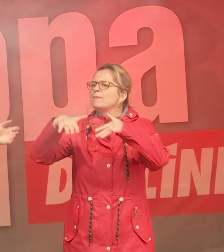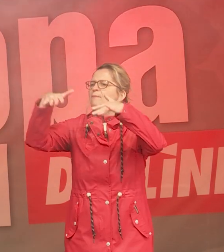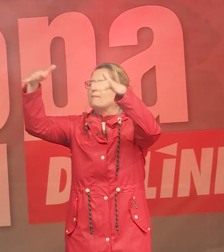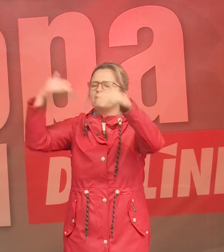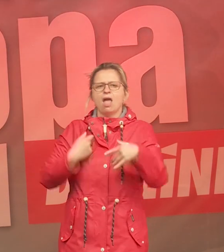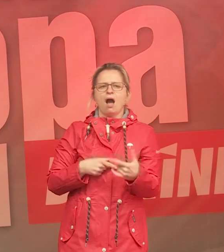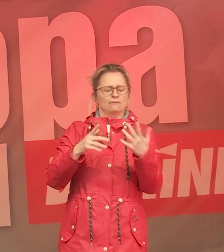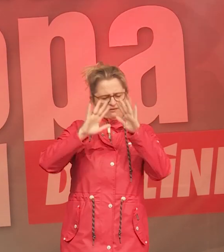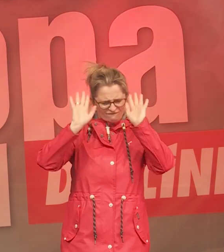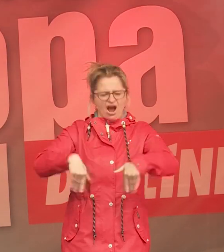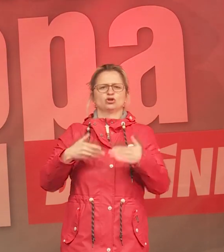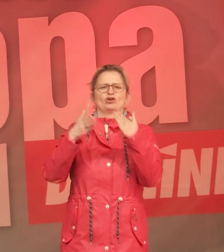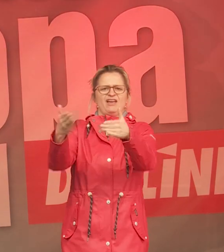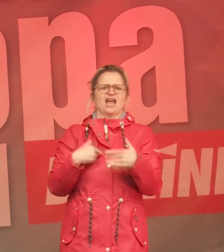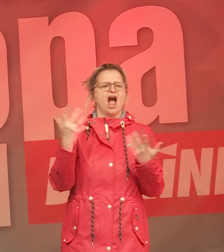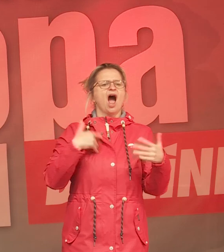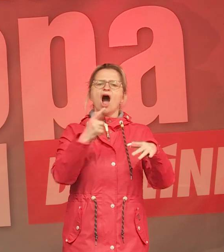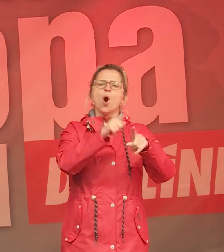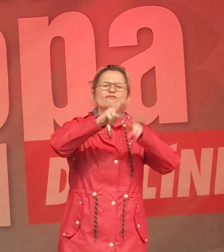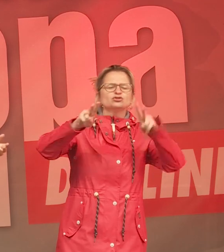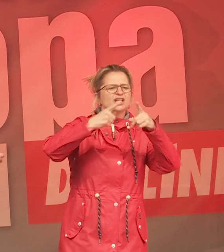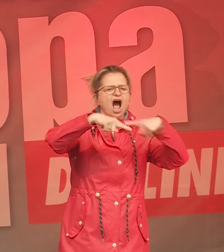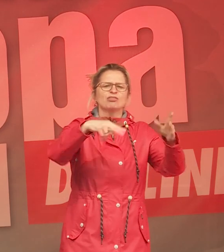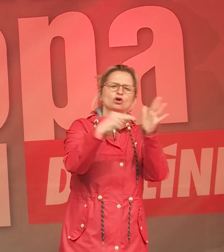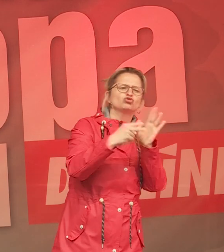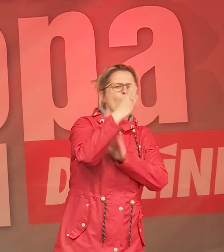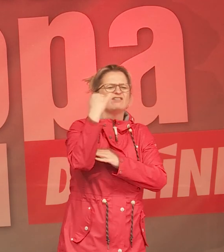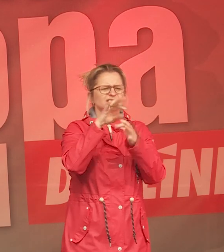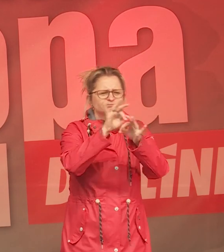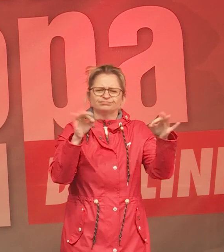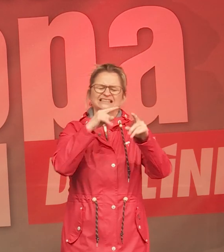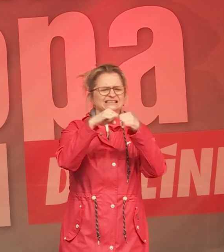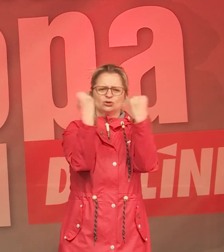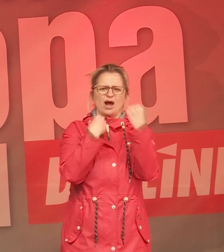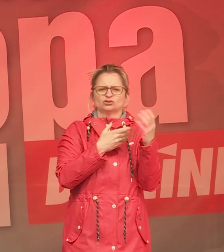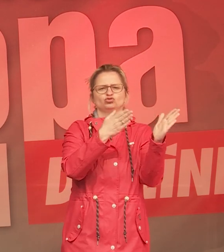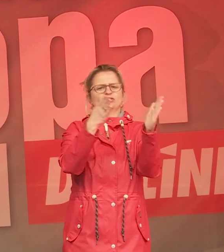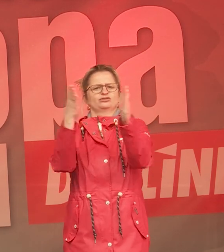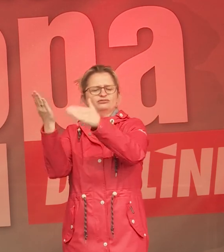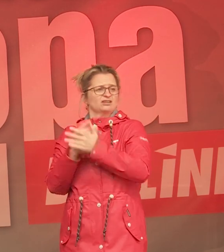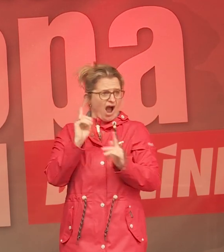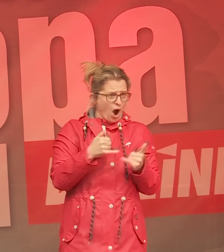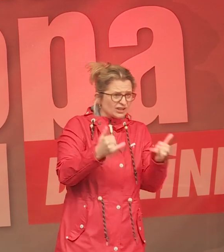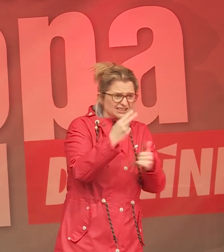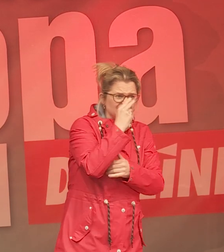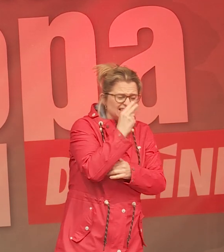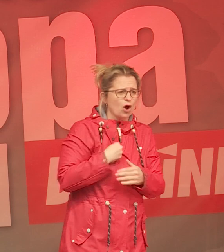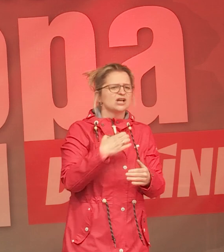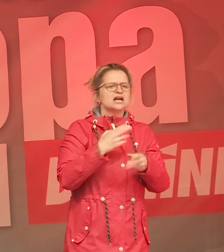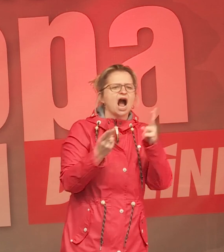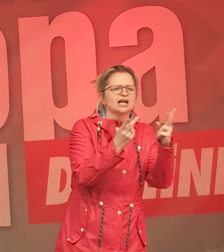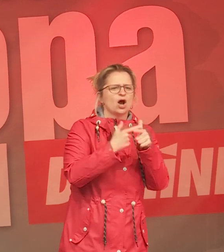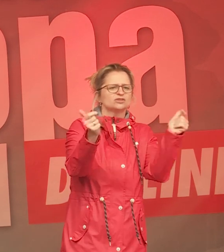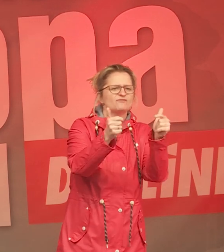in anderen Bereichen der Daseinsvorsorge. Und heute haben wir eine Situation, dass nicht nur Wohnungen, sondern auch Krankenhäuser,